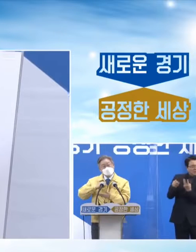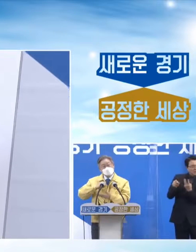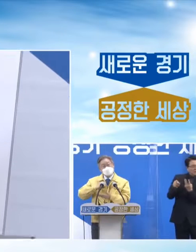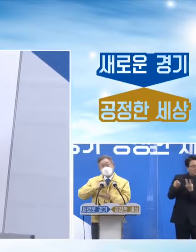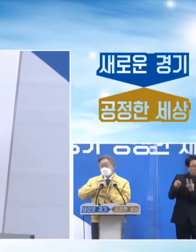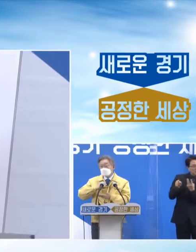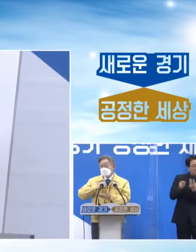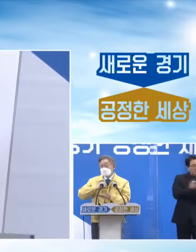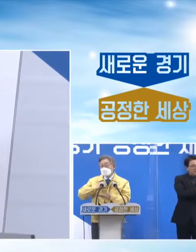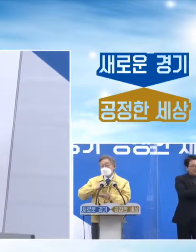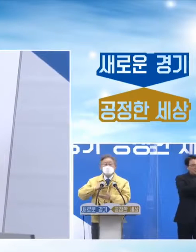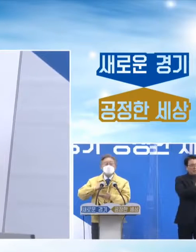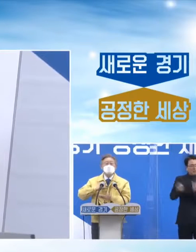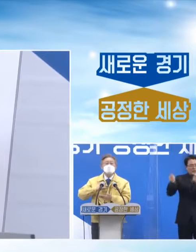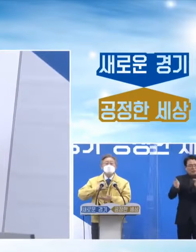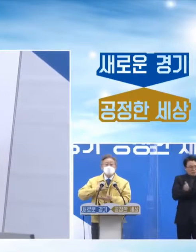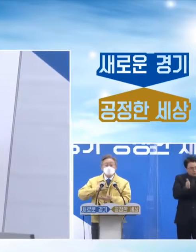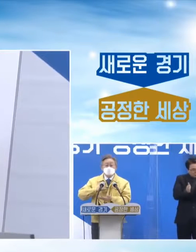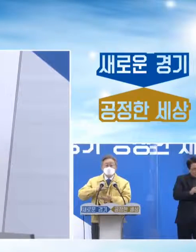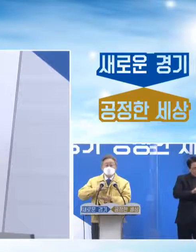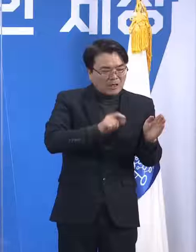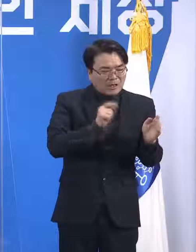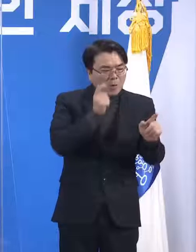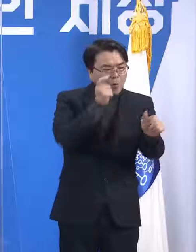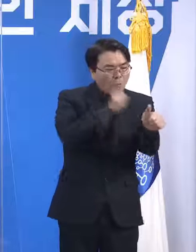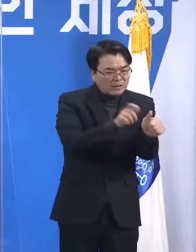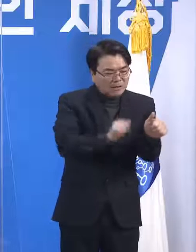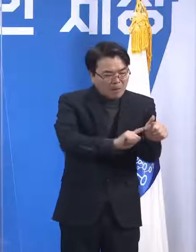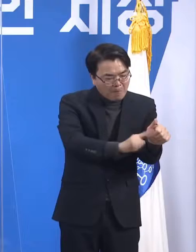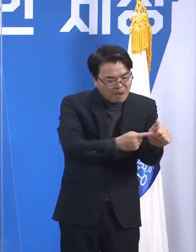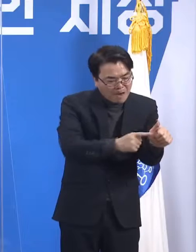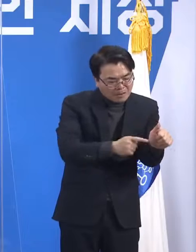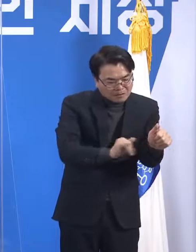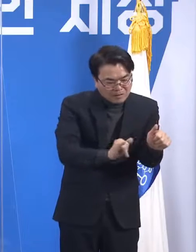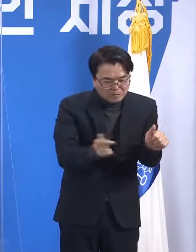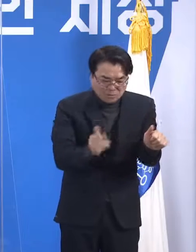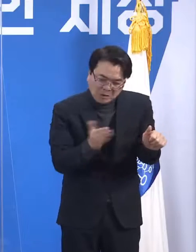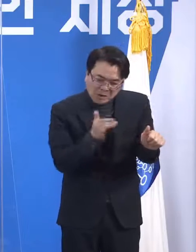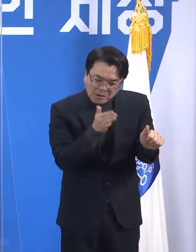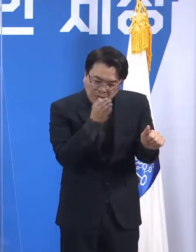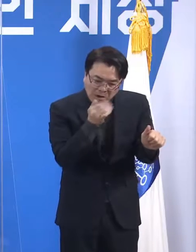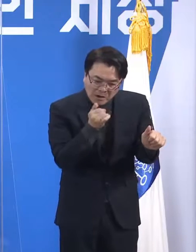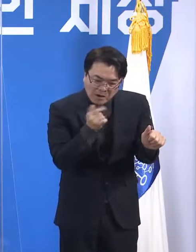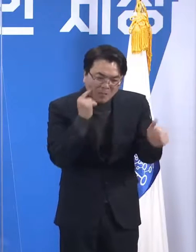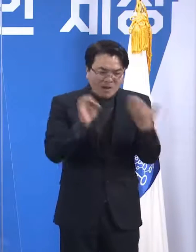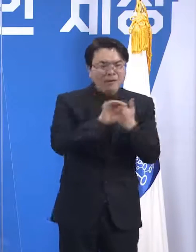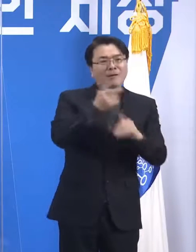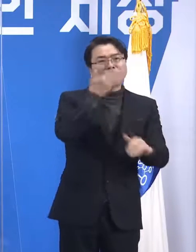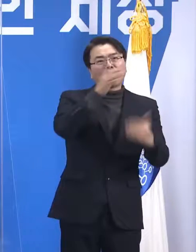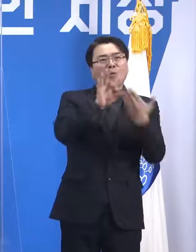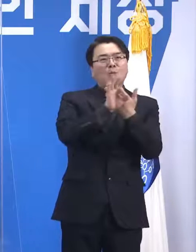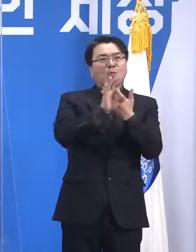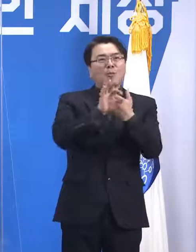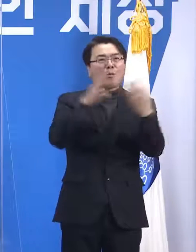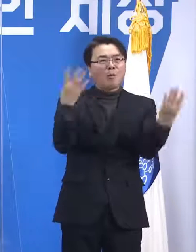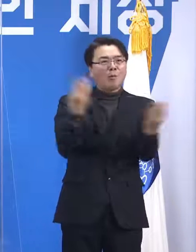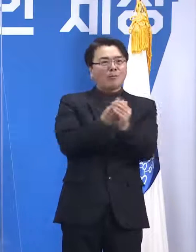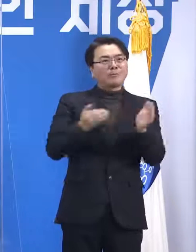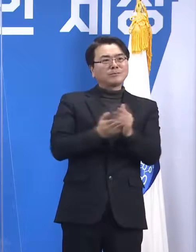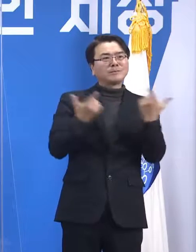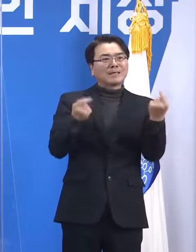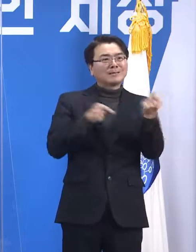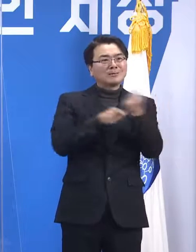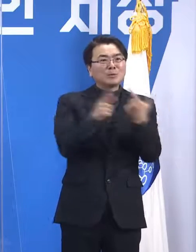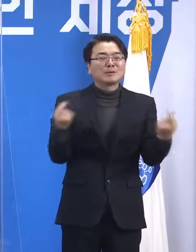하루 100명 성까지 떨어지느냐 거기까지 떨어지면 끝나는 거죠. 이 코로나19가